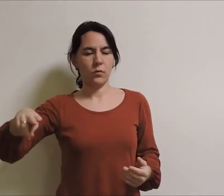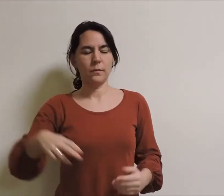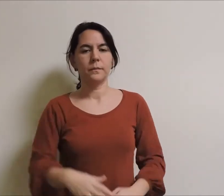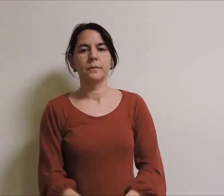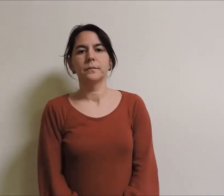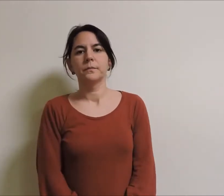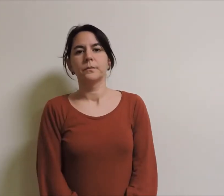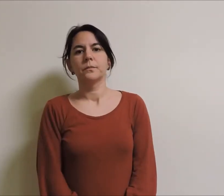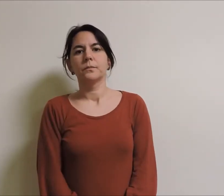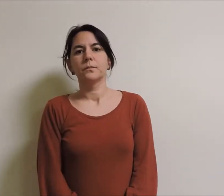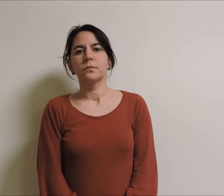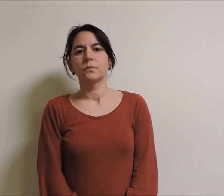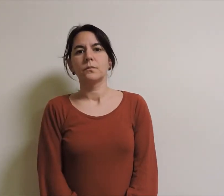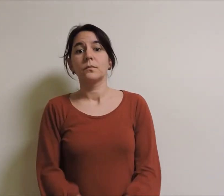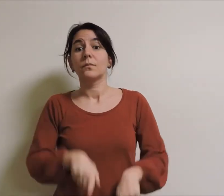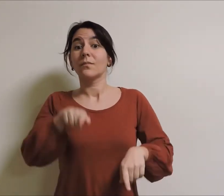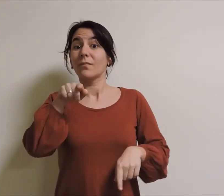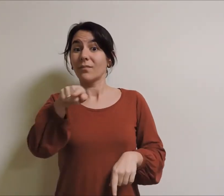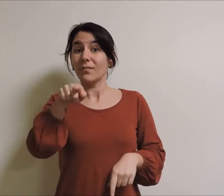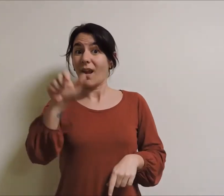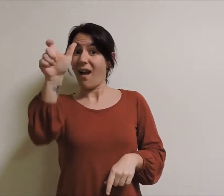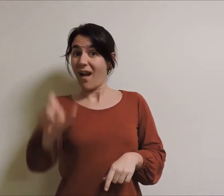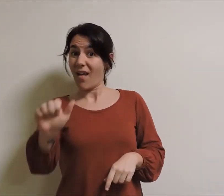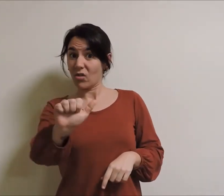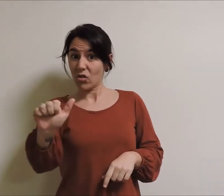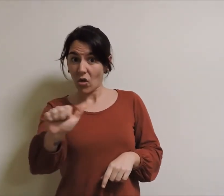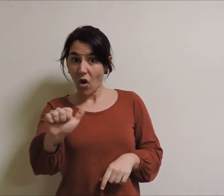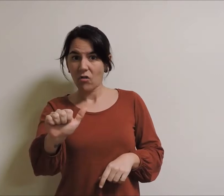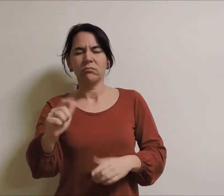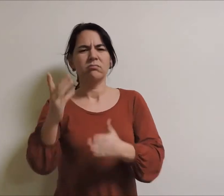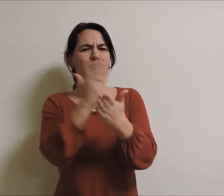Como etnógrafo e antropólogo, centrou-se en varios temas.